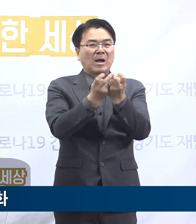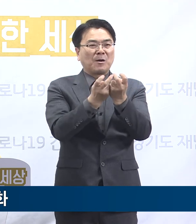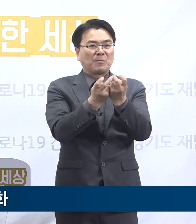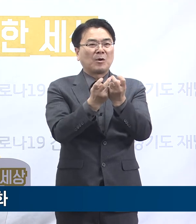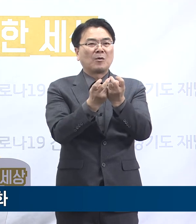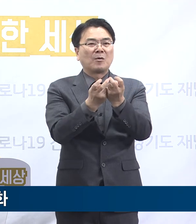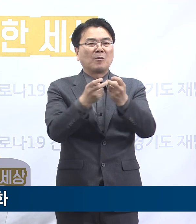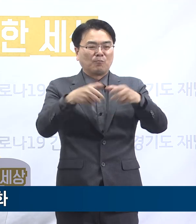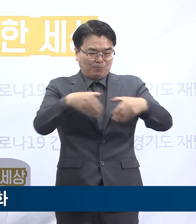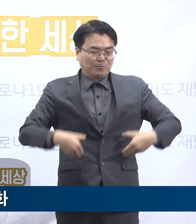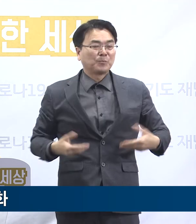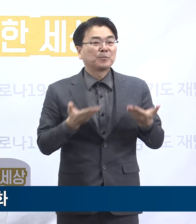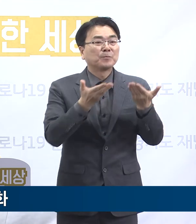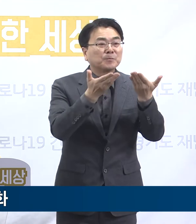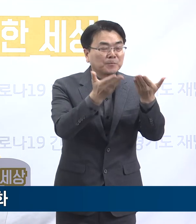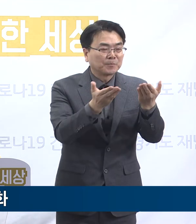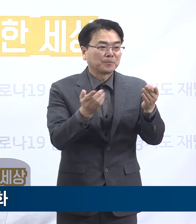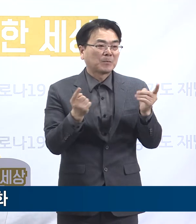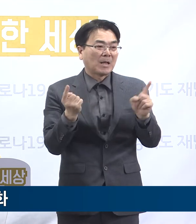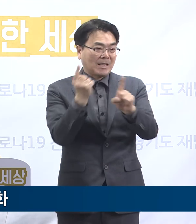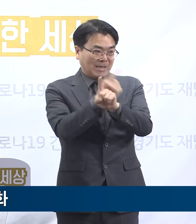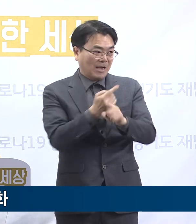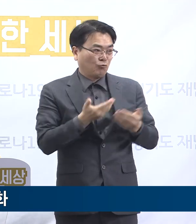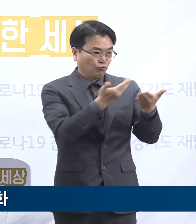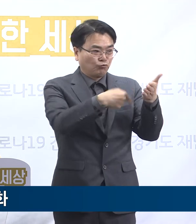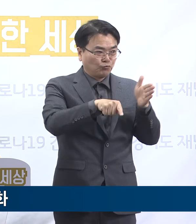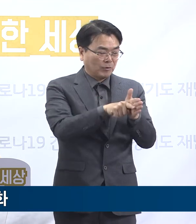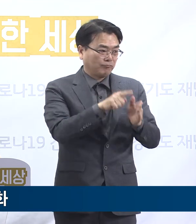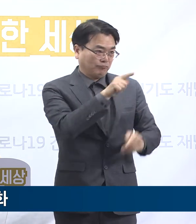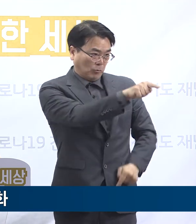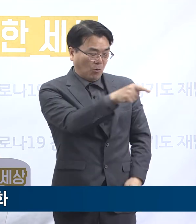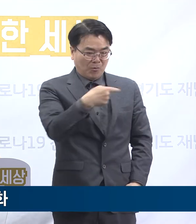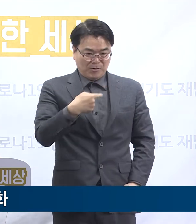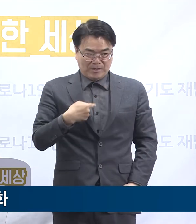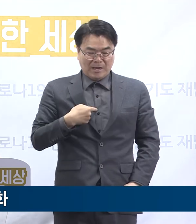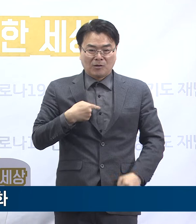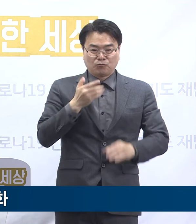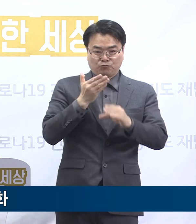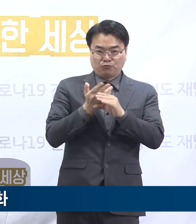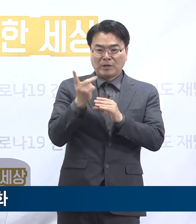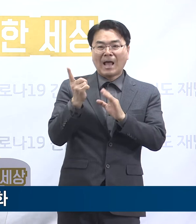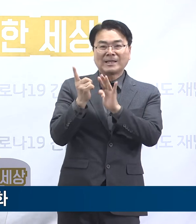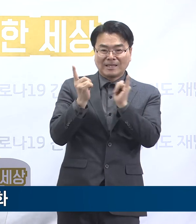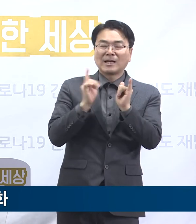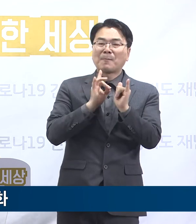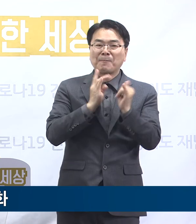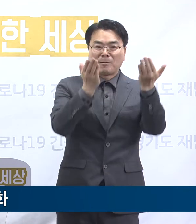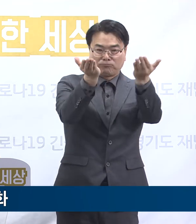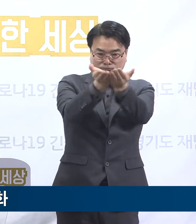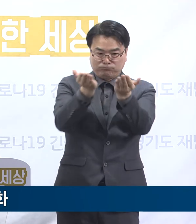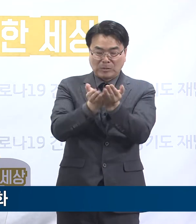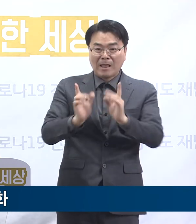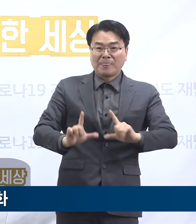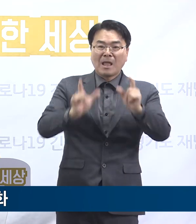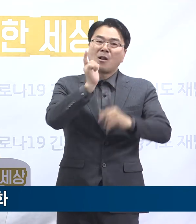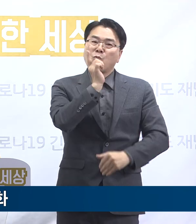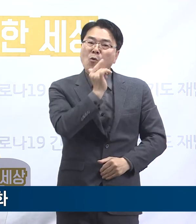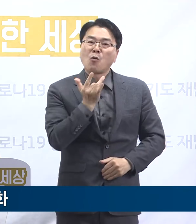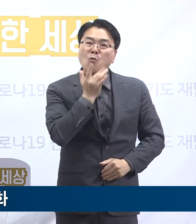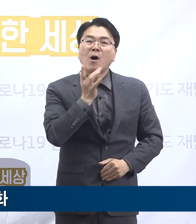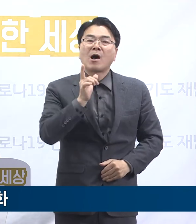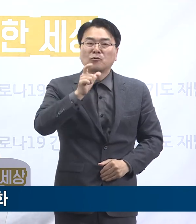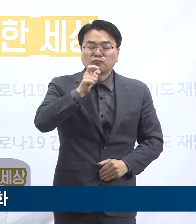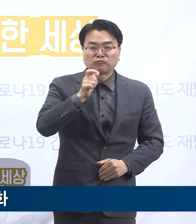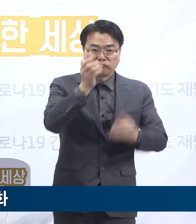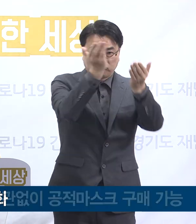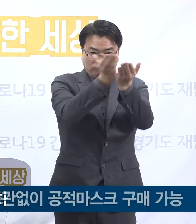27일부터는 대리구매자와 대리구매 대상자 중 어느 한 명의 구매 요일에 맞춰 한 번만 판매처를 방문하면 함께